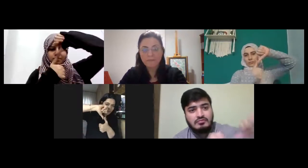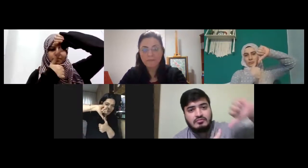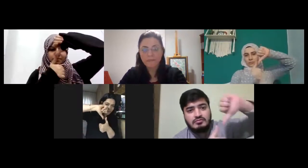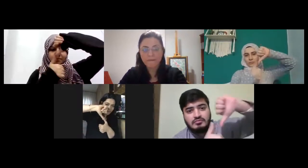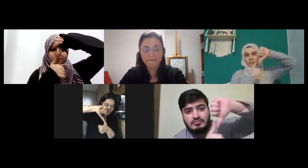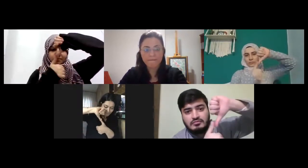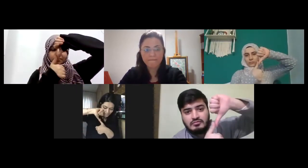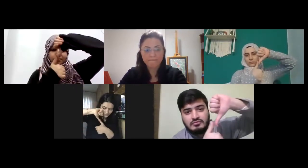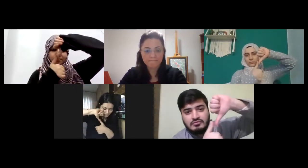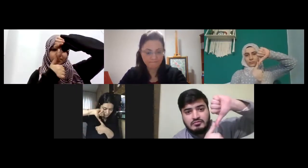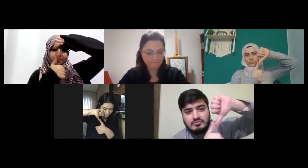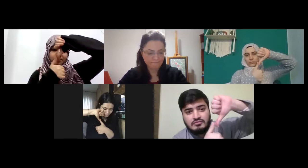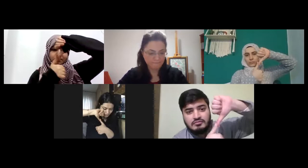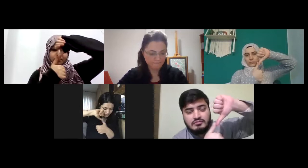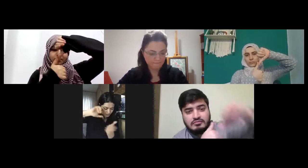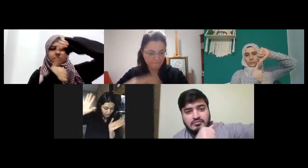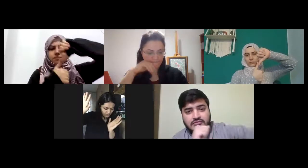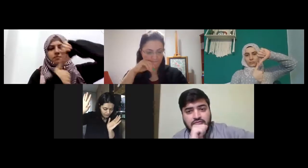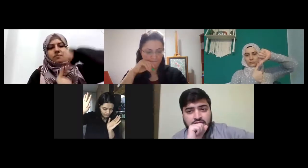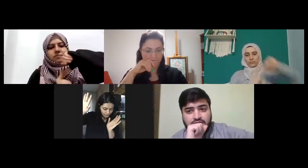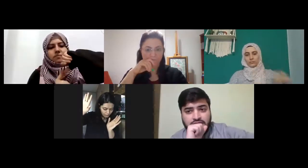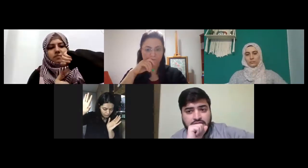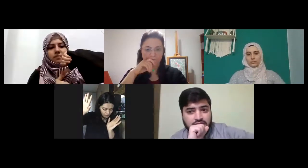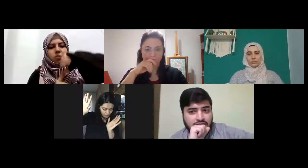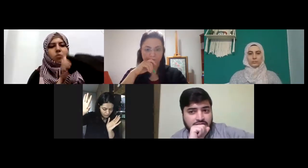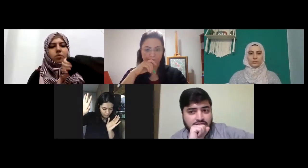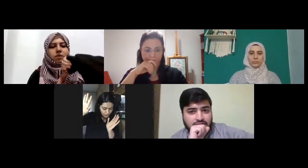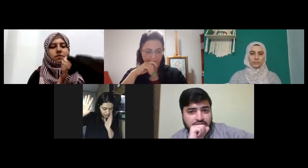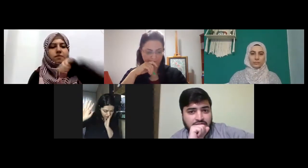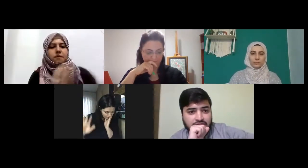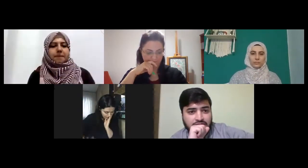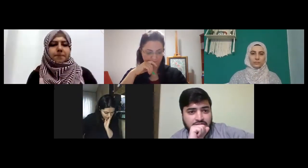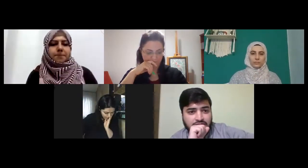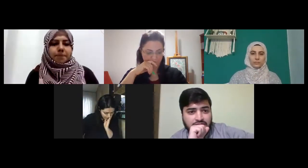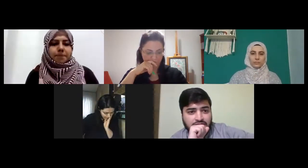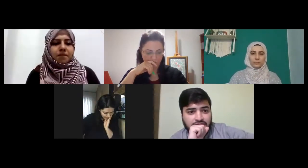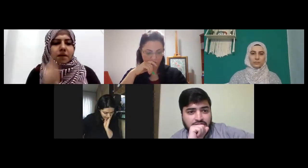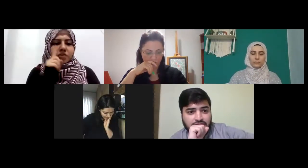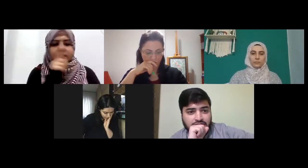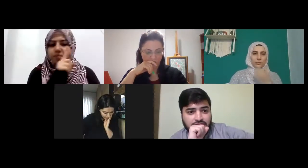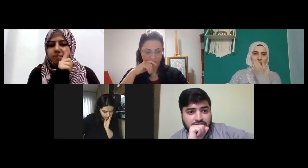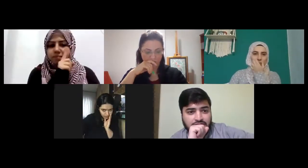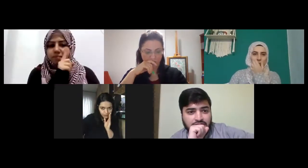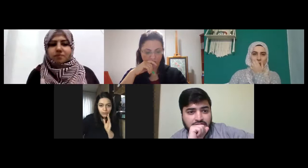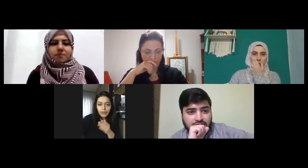üvey üvey ailede notların bu kadarmış ayları geç efendim